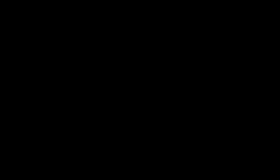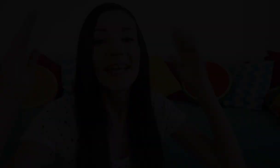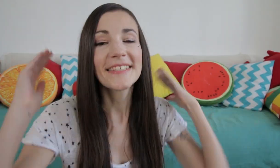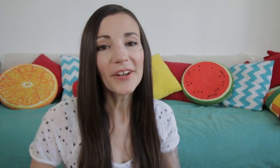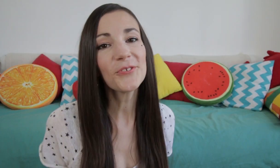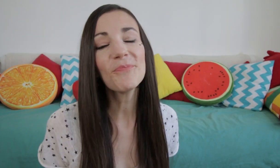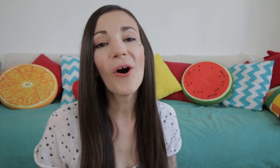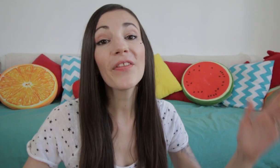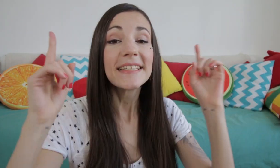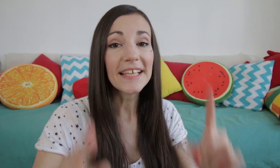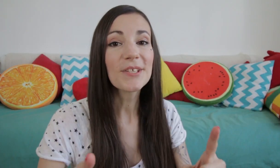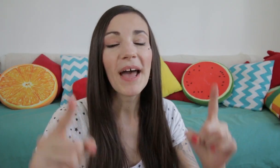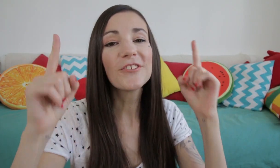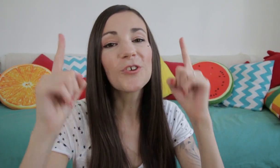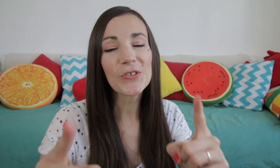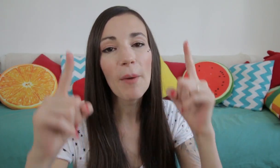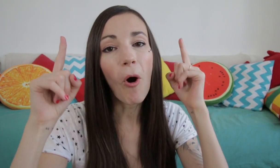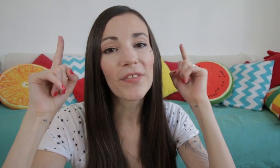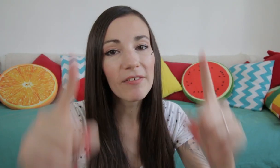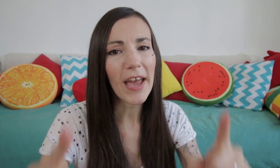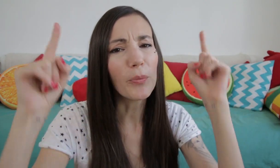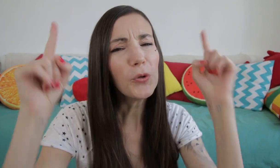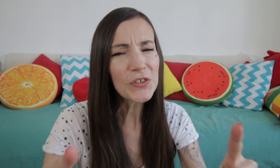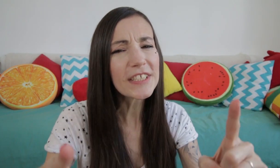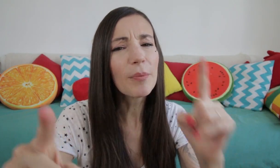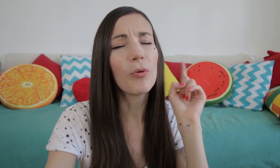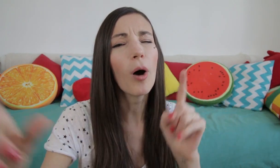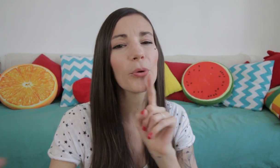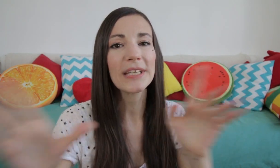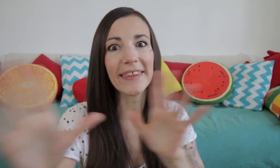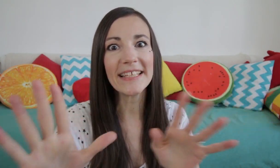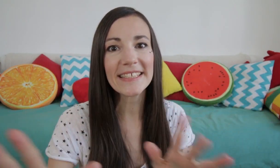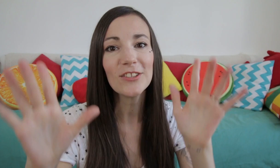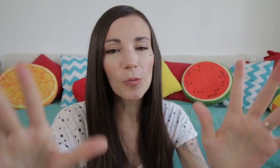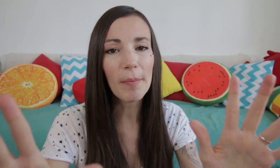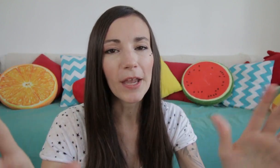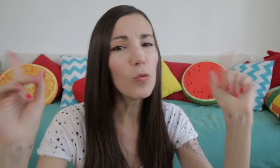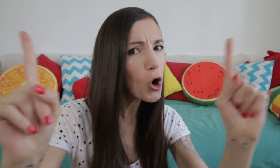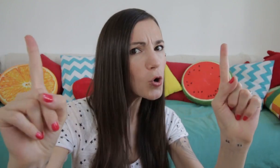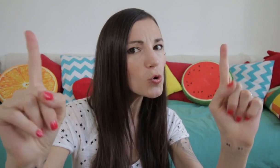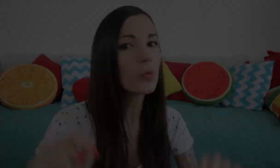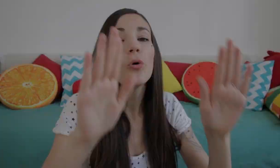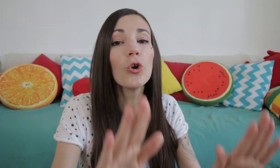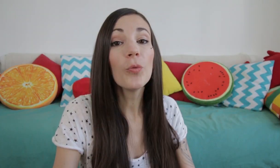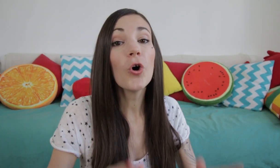Salut tout le monde ! Cette semaine je vous apprends des verbes utiles pour un peu canaliser nos bébés. Pour le mot